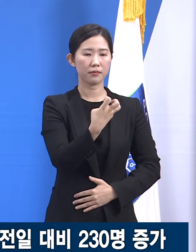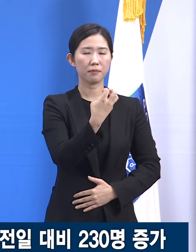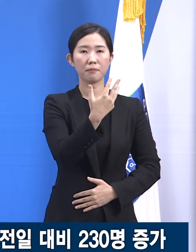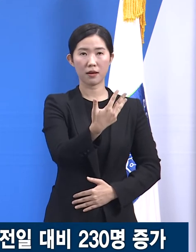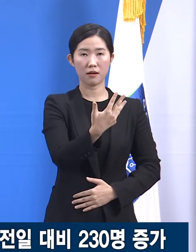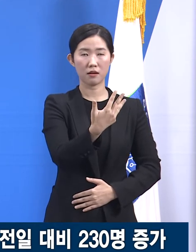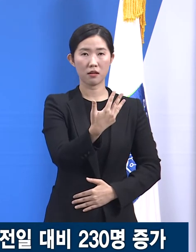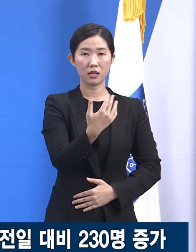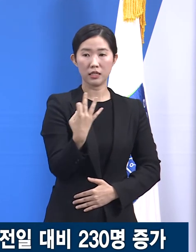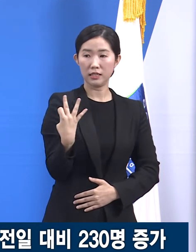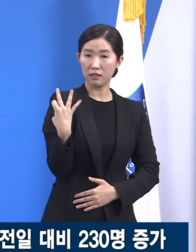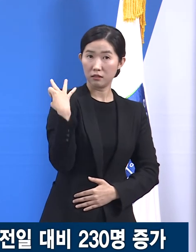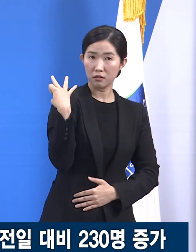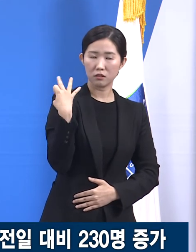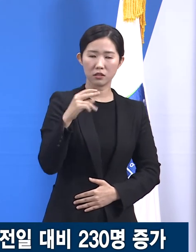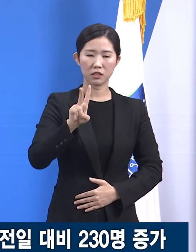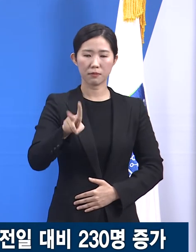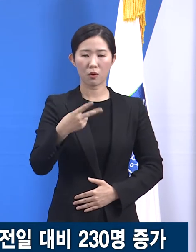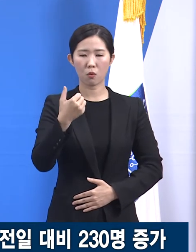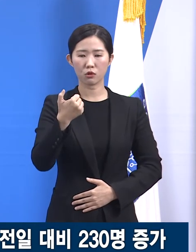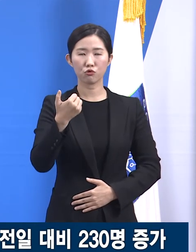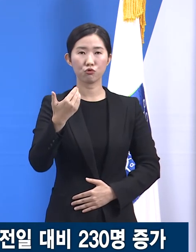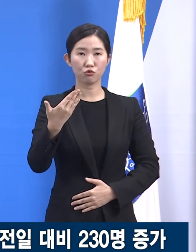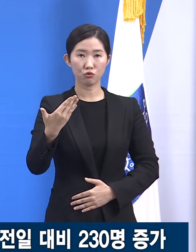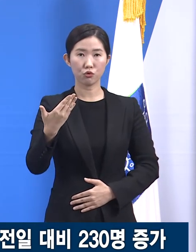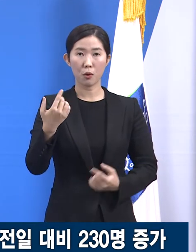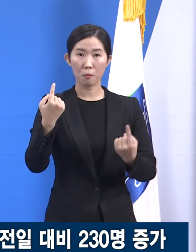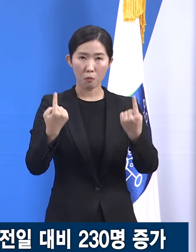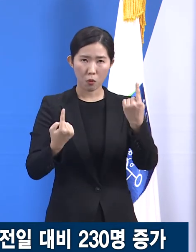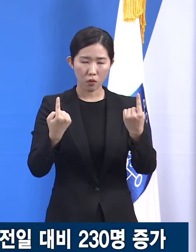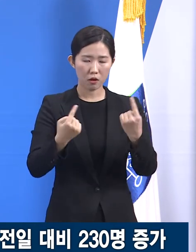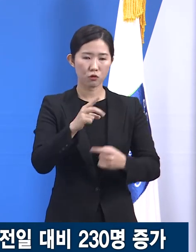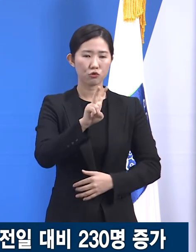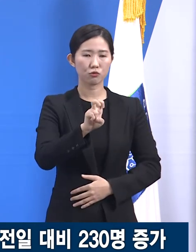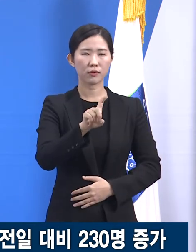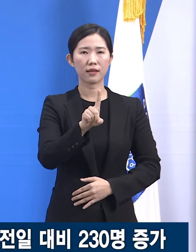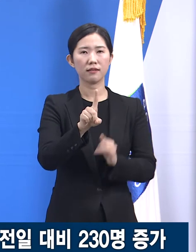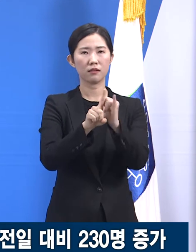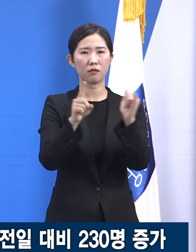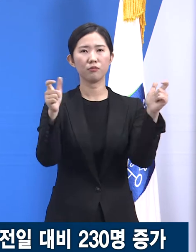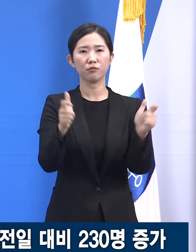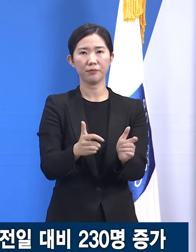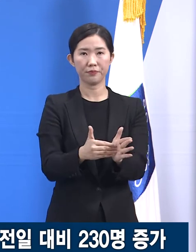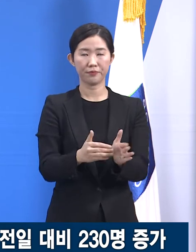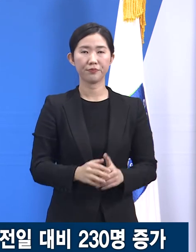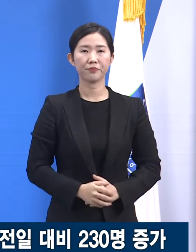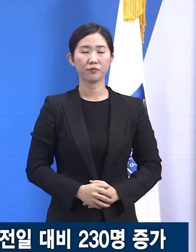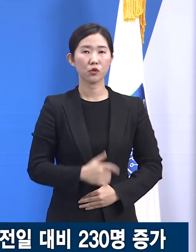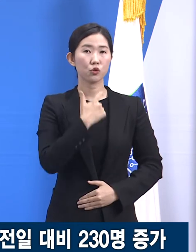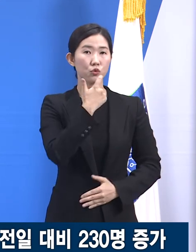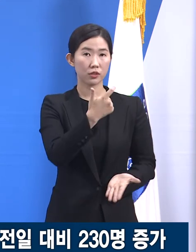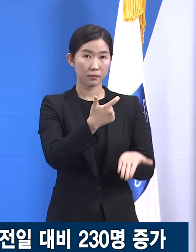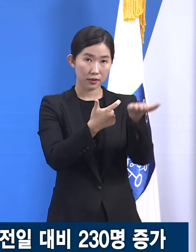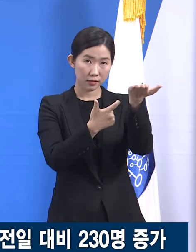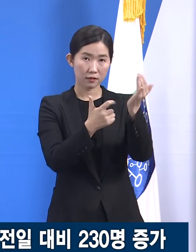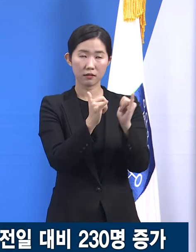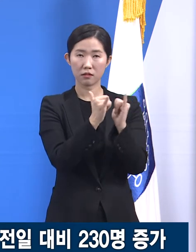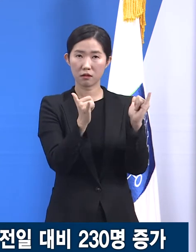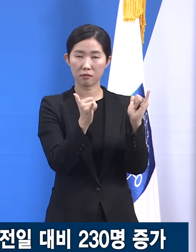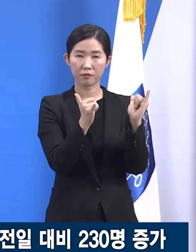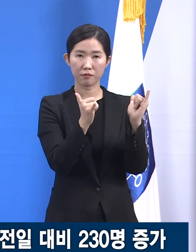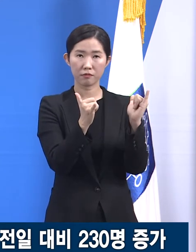전주 259명 대비 21명 감소하였습니다. 60세 이상 고령 확진자는